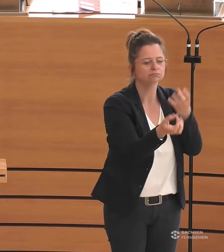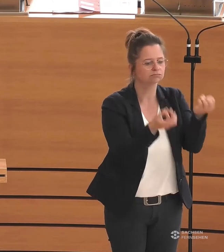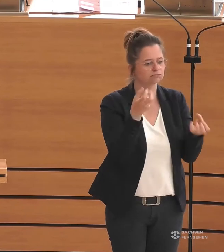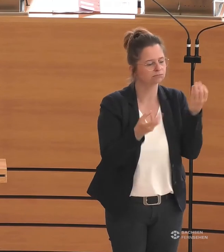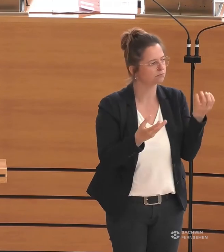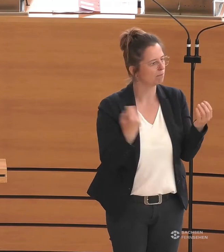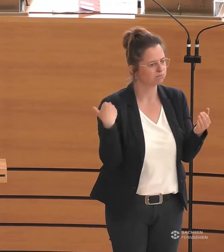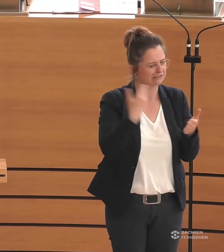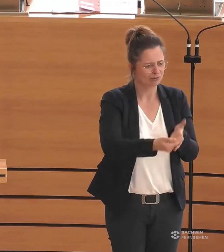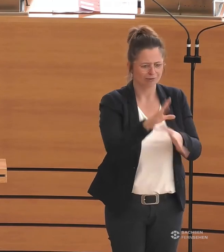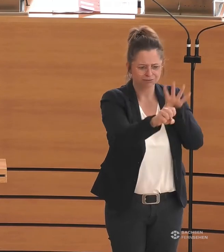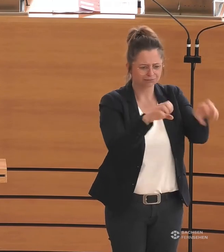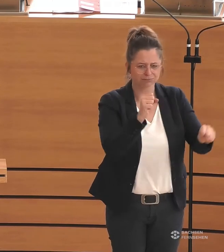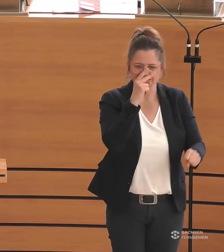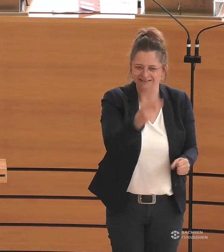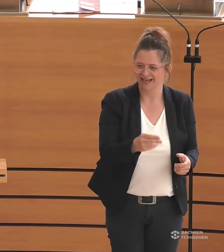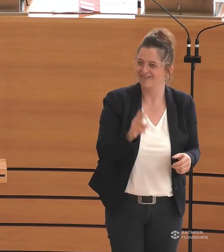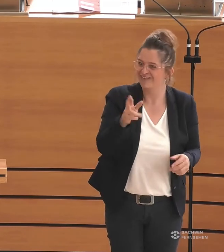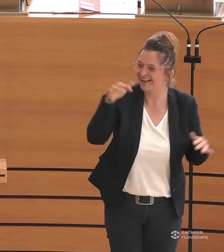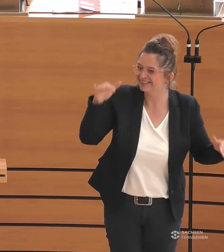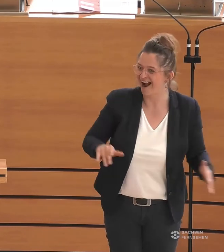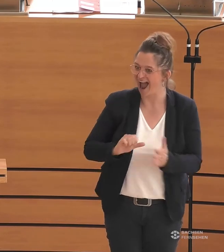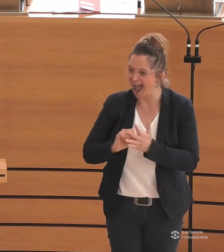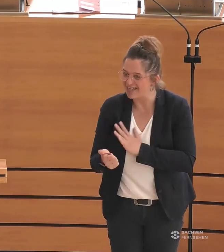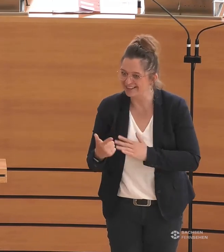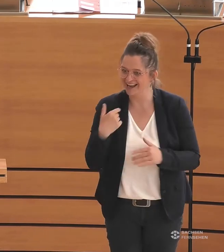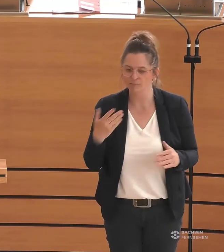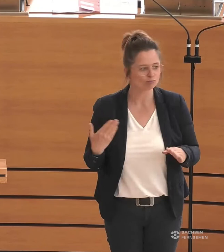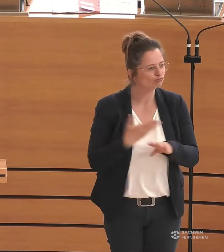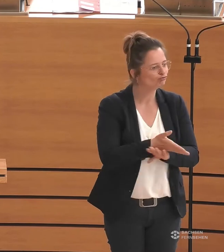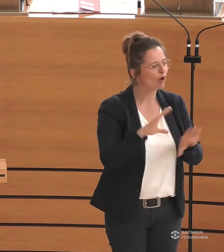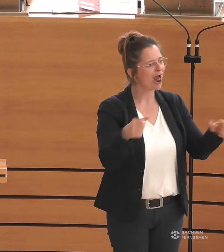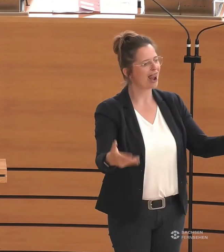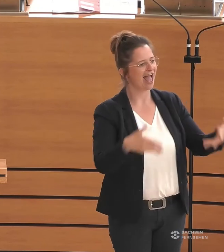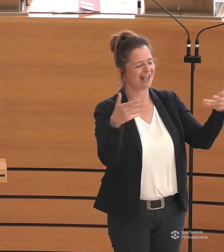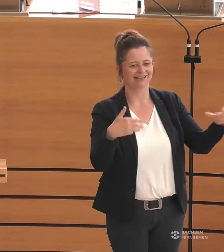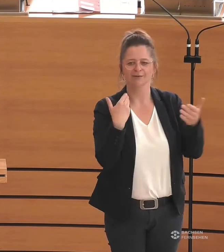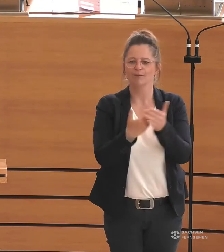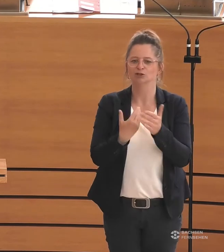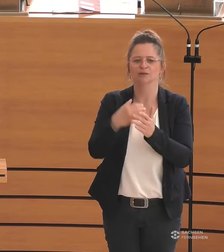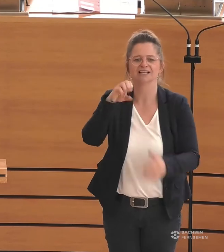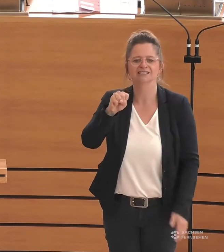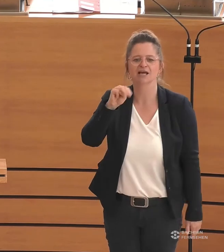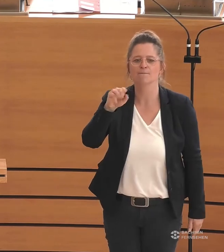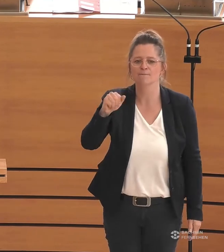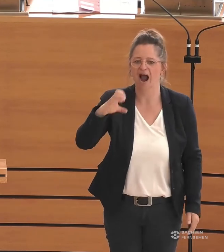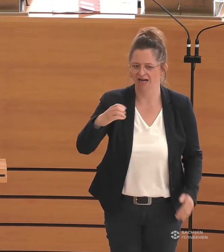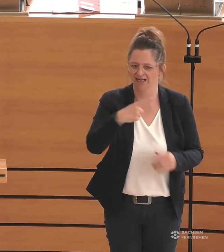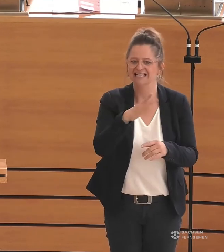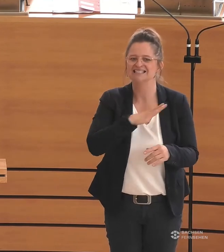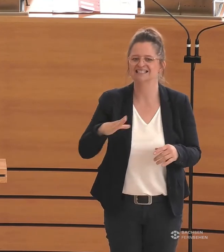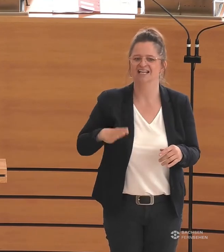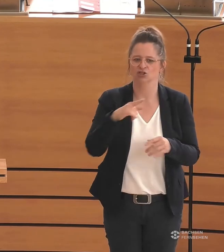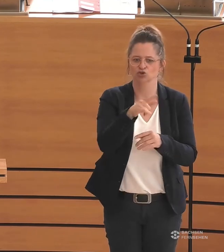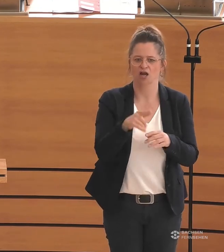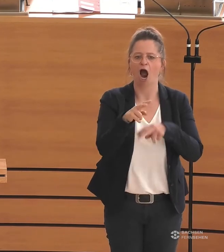sind bis heute sichtbar und machen Menschen mit Handicap bis heute ihr Leben leichter. Beispielsweise das SMAC, das Sächsische Archäologiemuseum, ein